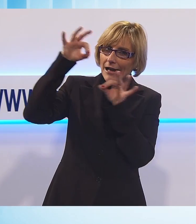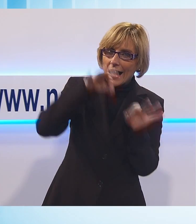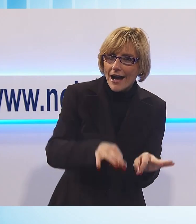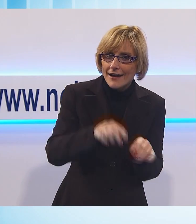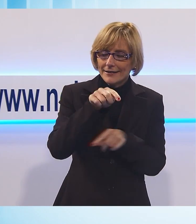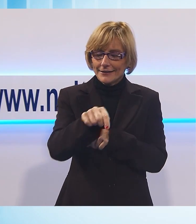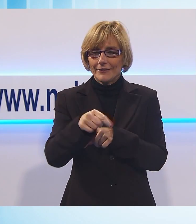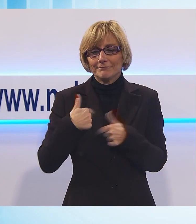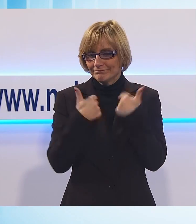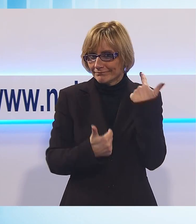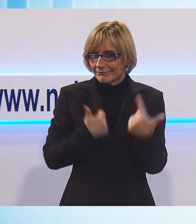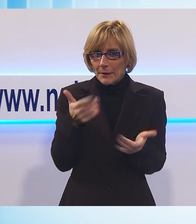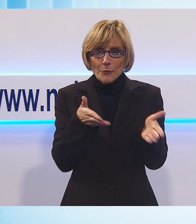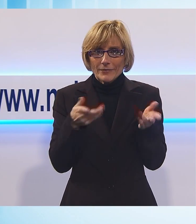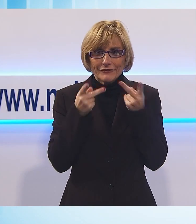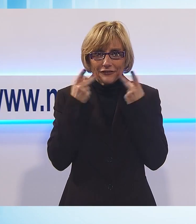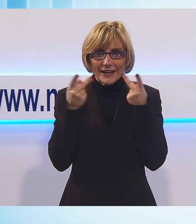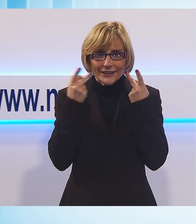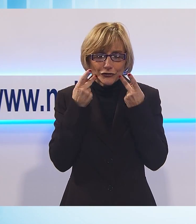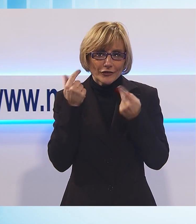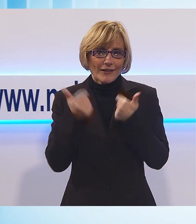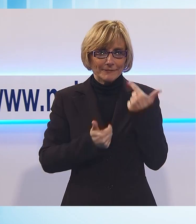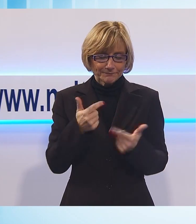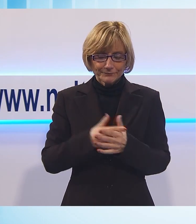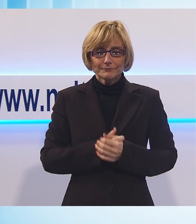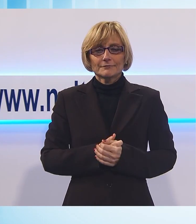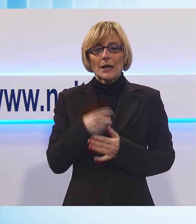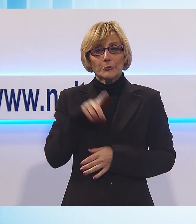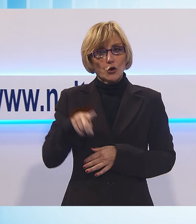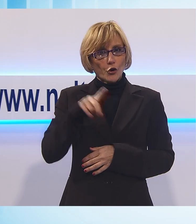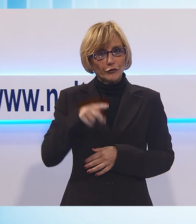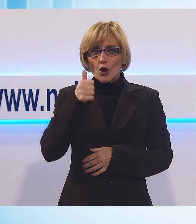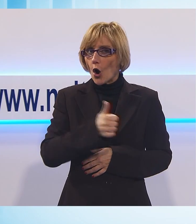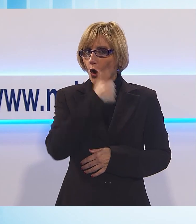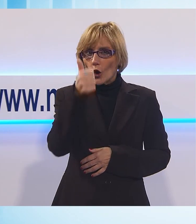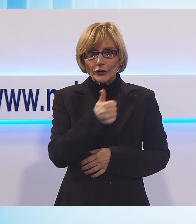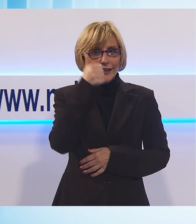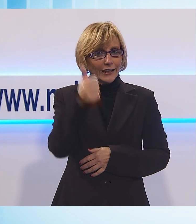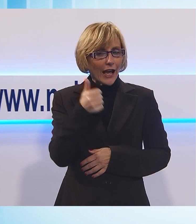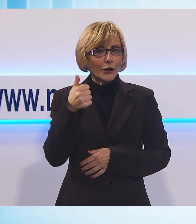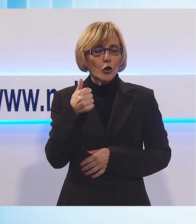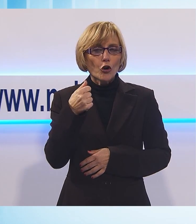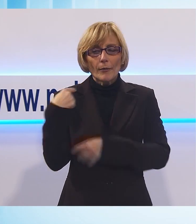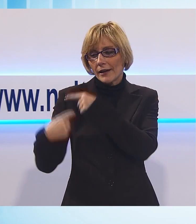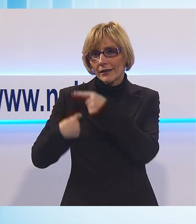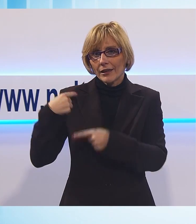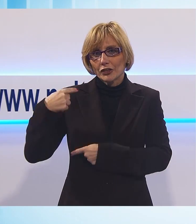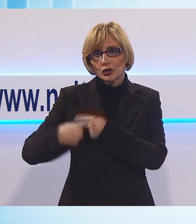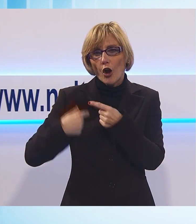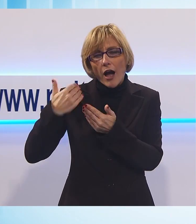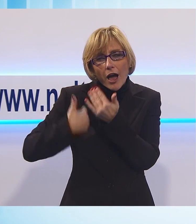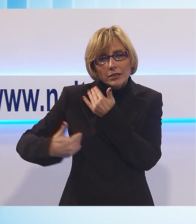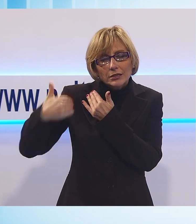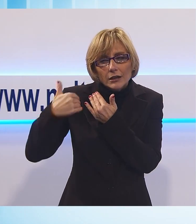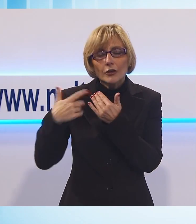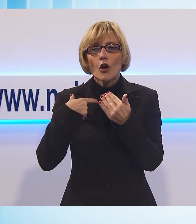Una tradizione molto radicata nella nostra provincia che ogni anno rinnova un rito quasi antico. La consegna dei doni avviene anche durante la notte e